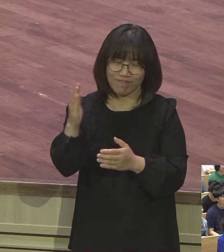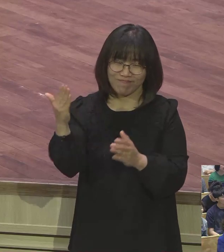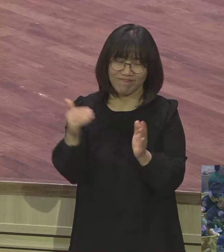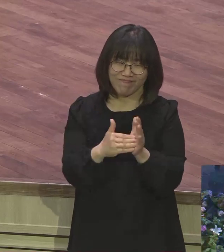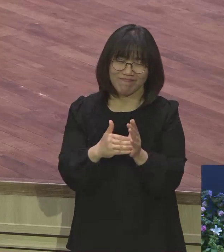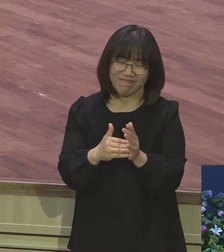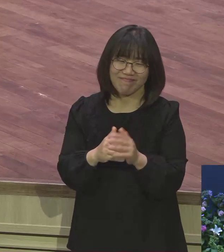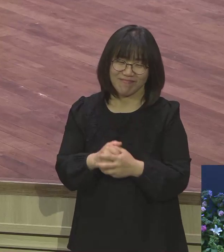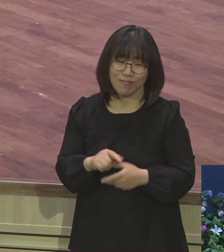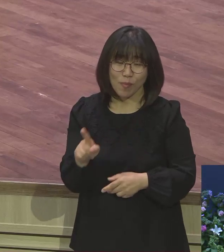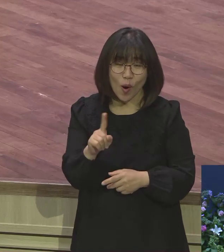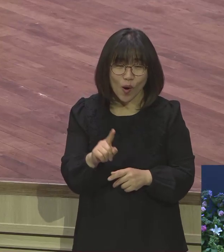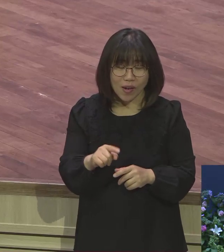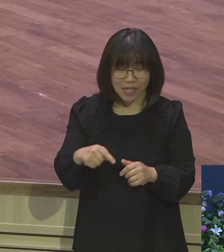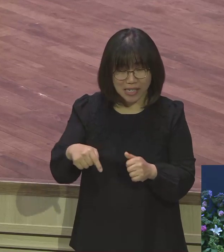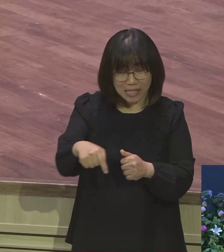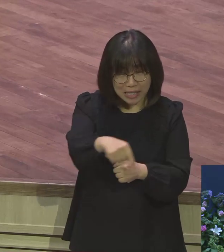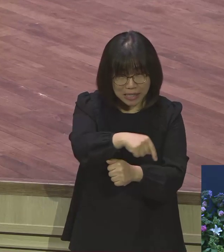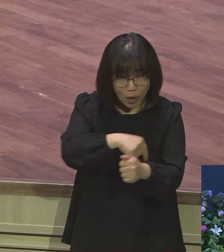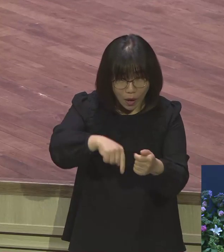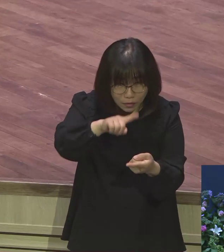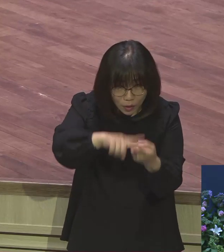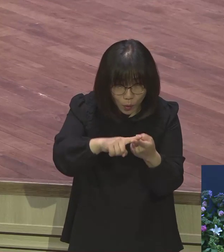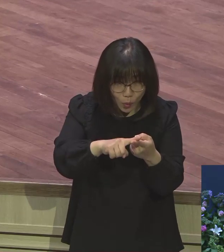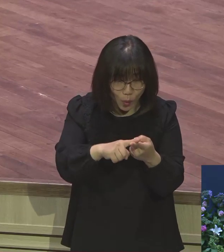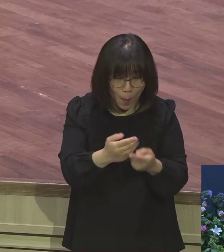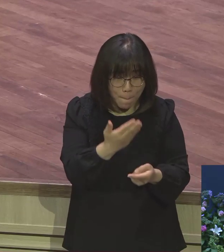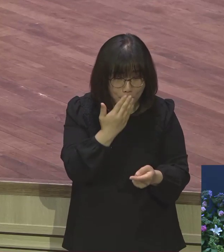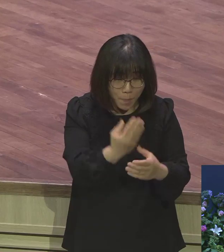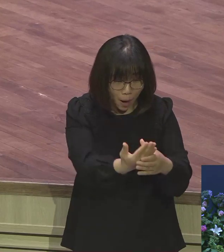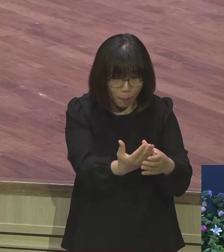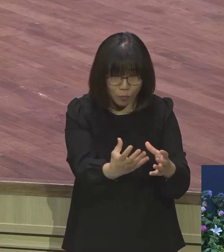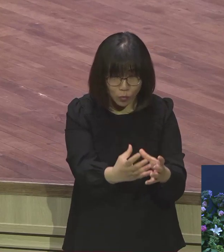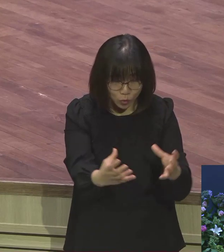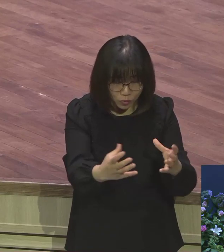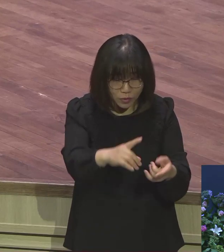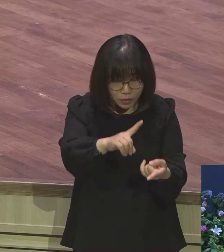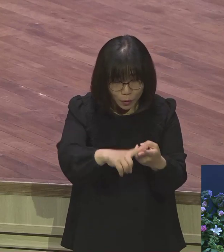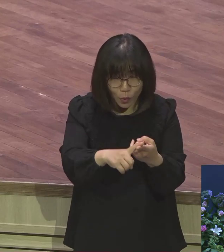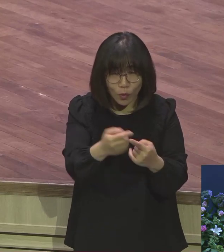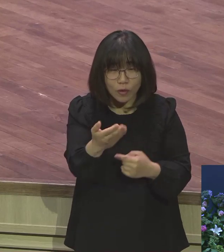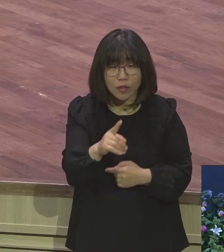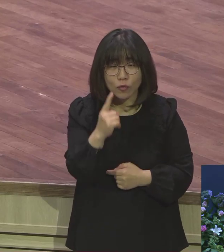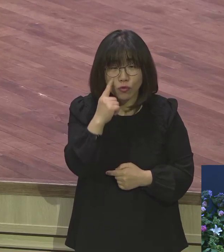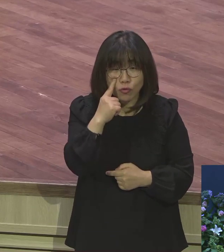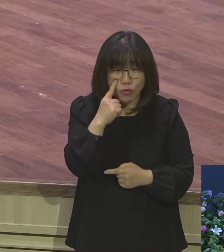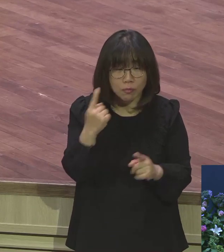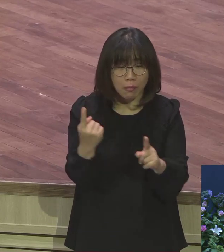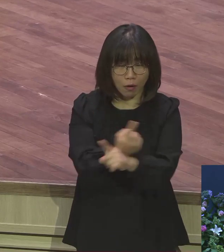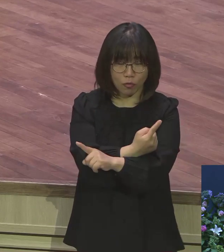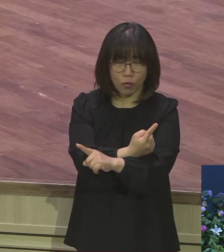상황은 달라지지 않았지만 잘 보이는 안경을 끼니까 문제 해결된 거예요